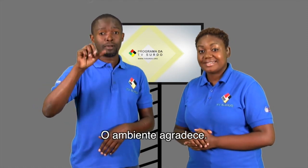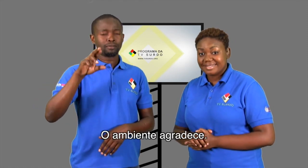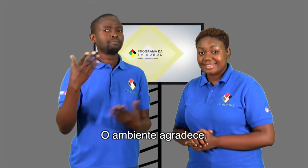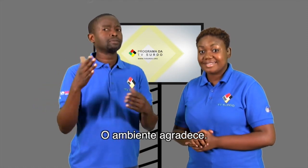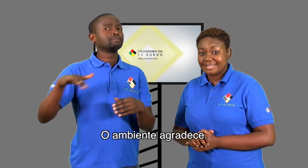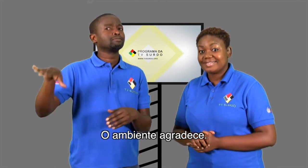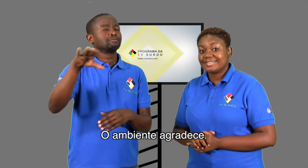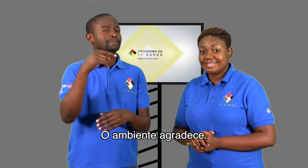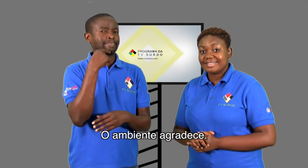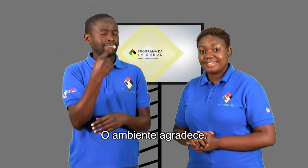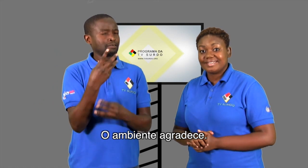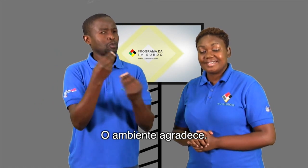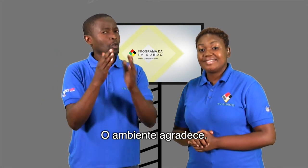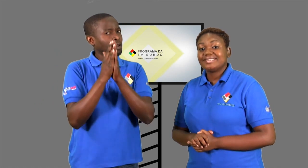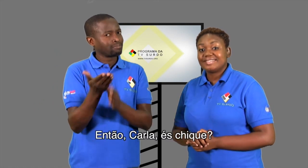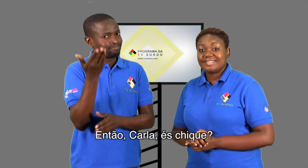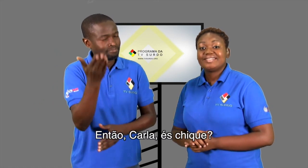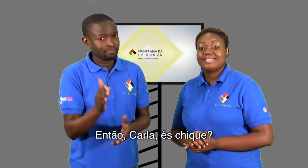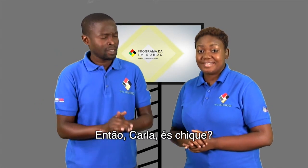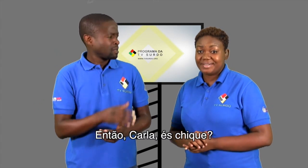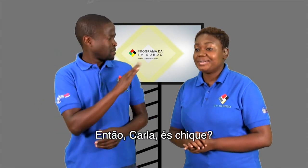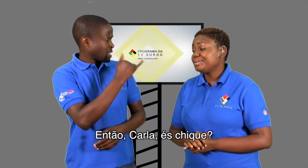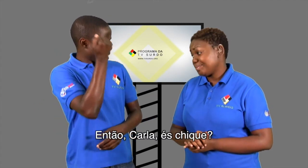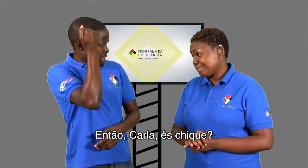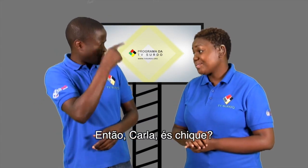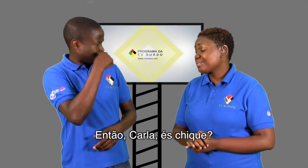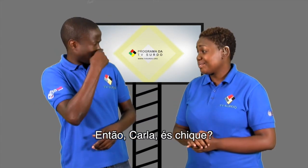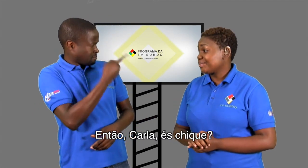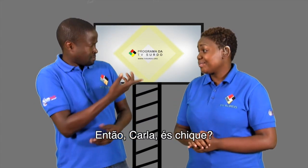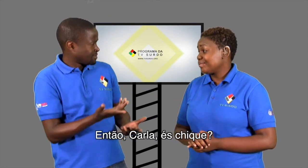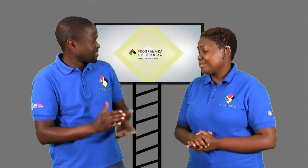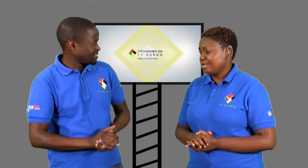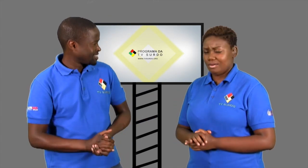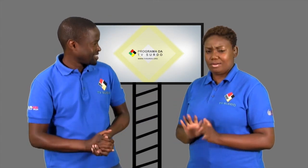O ambiente agradece. Então, Carla, é chique?